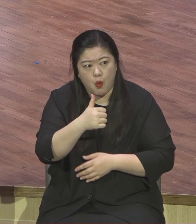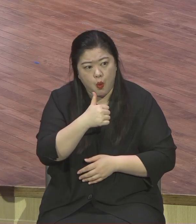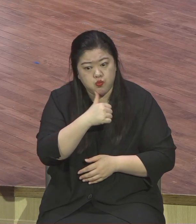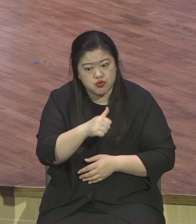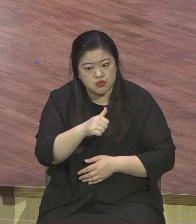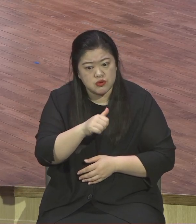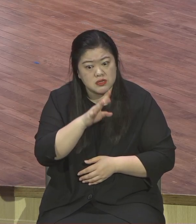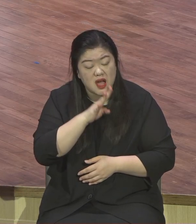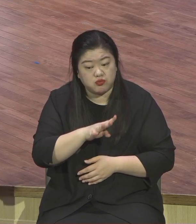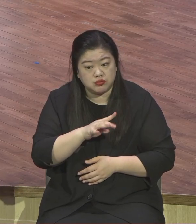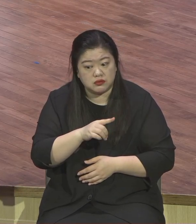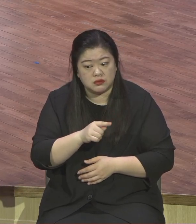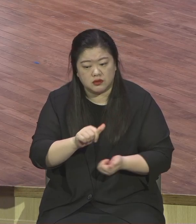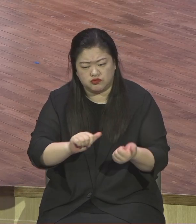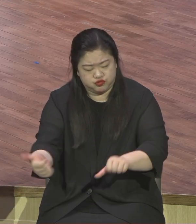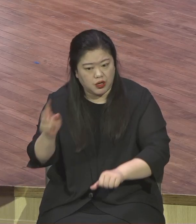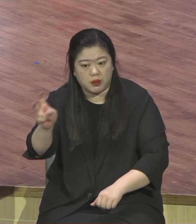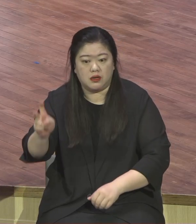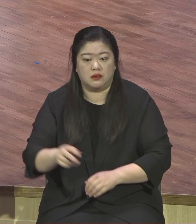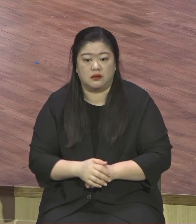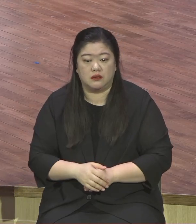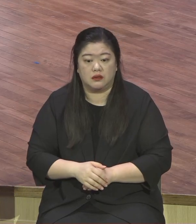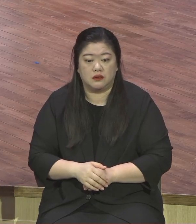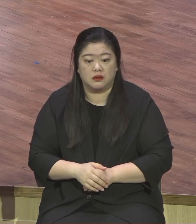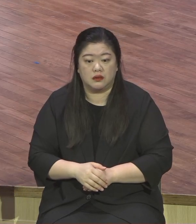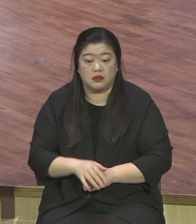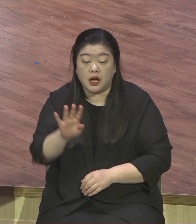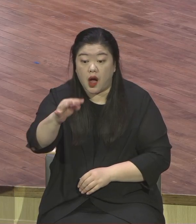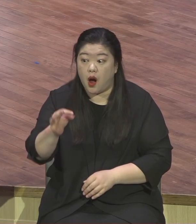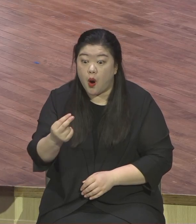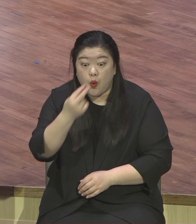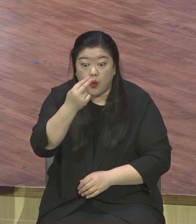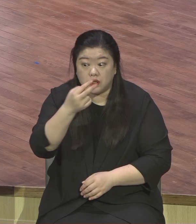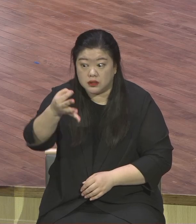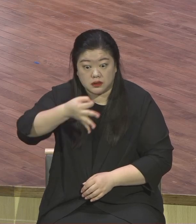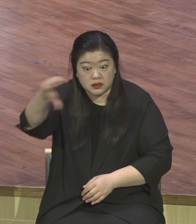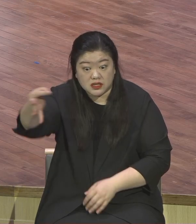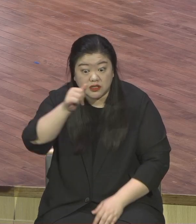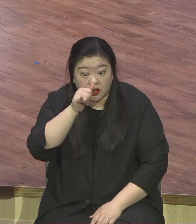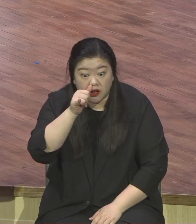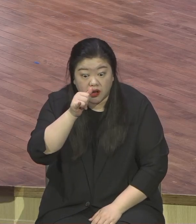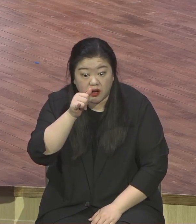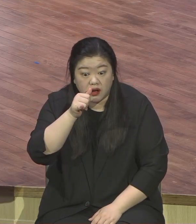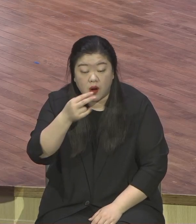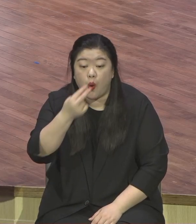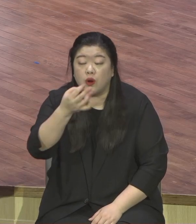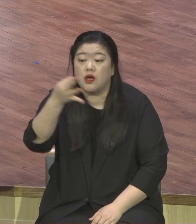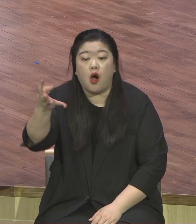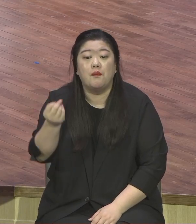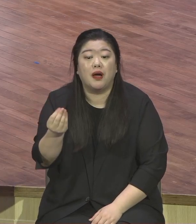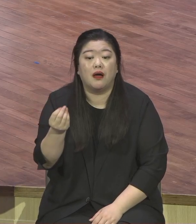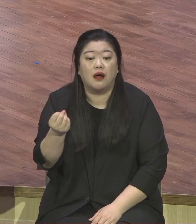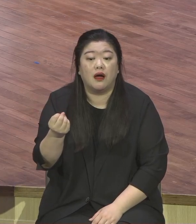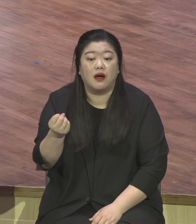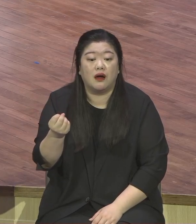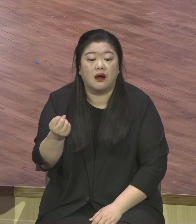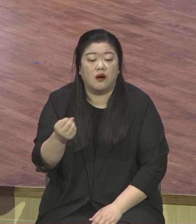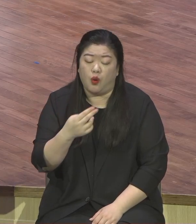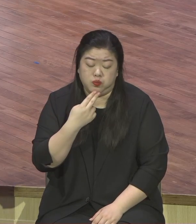생명과 관계되는 건 공짜예요 공기 마시면 돈 냅니까? 노력합니까? 애쓰니까? 필요 없어요